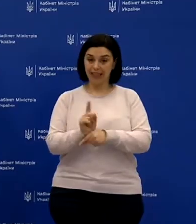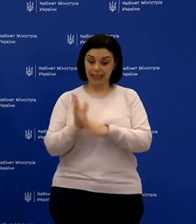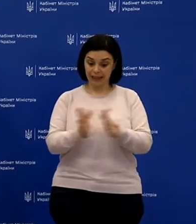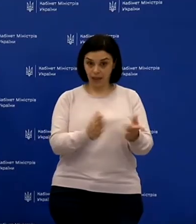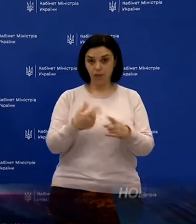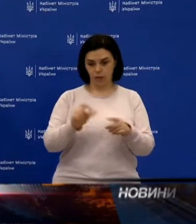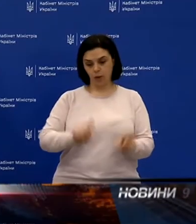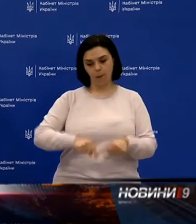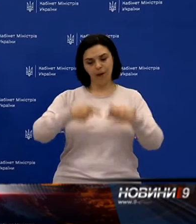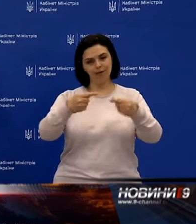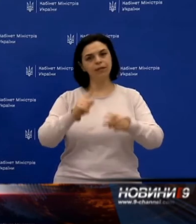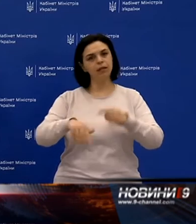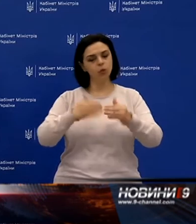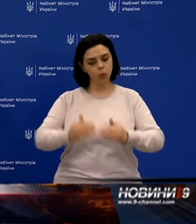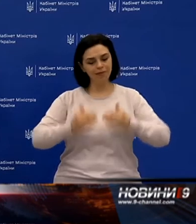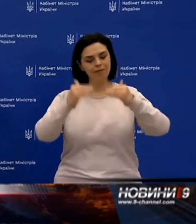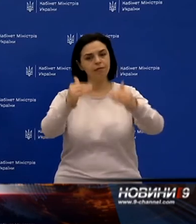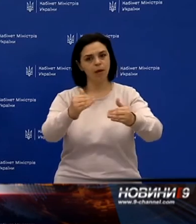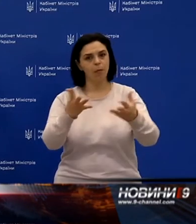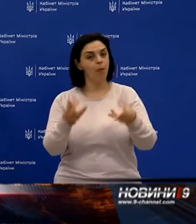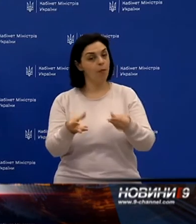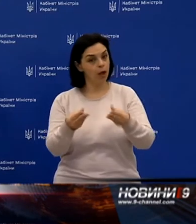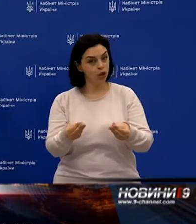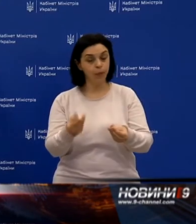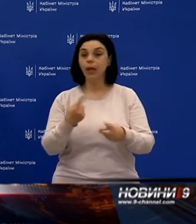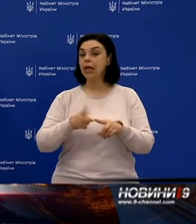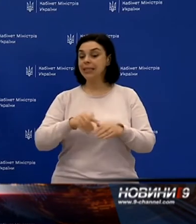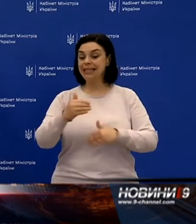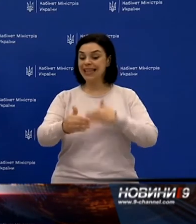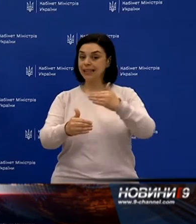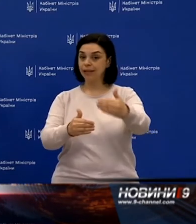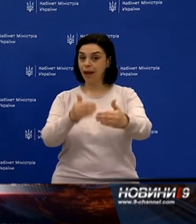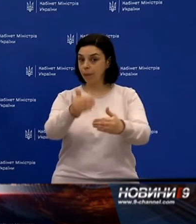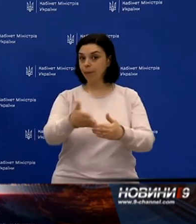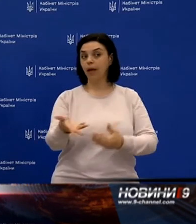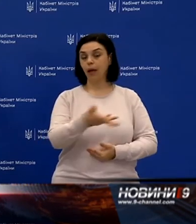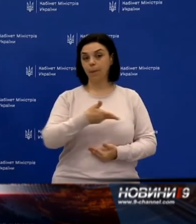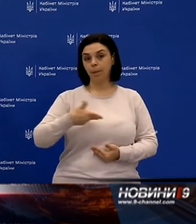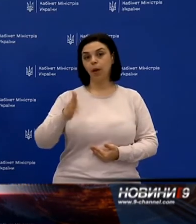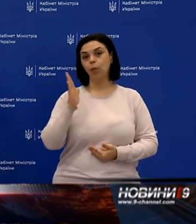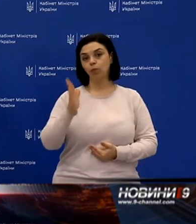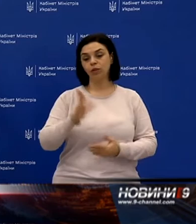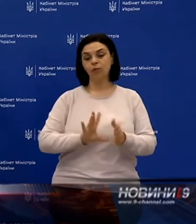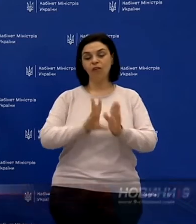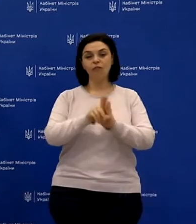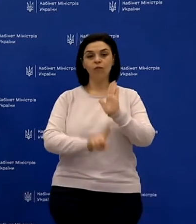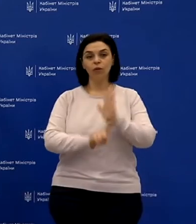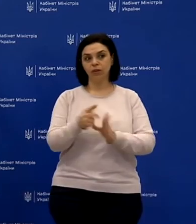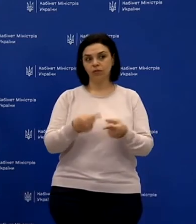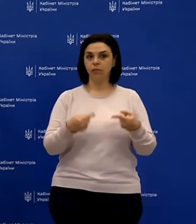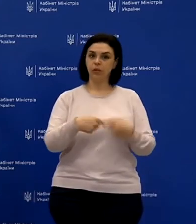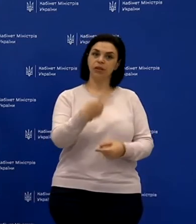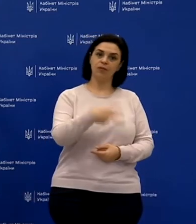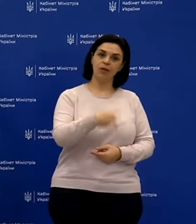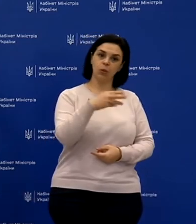він може перейти на наступний етап пом'якшення. Ці етапи ми будемо вводити відповідно 22